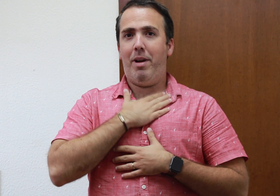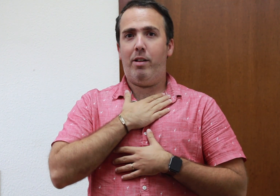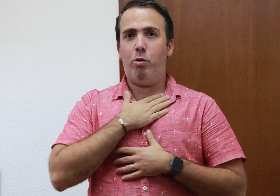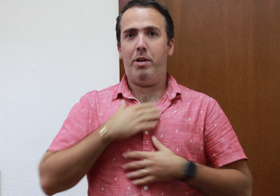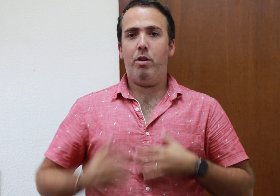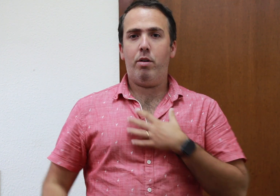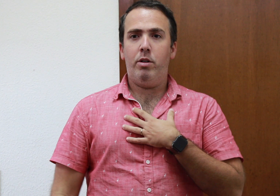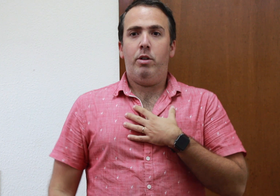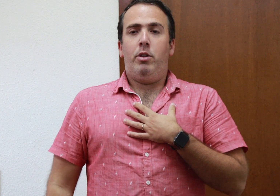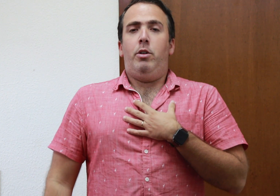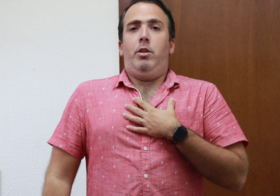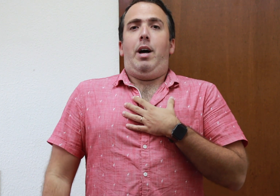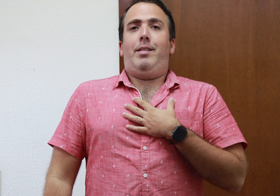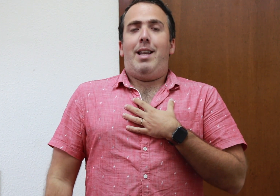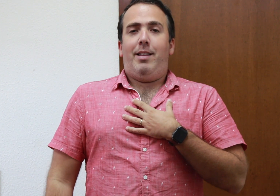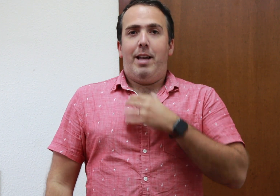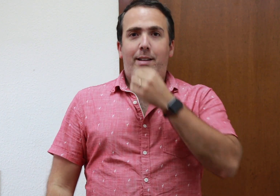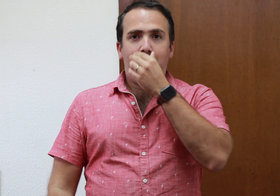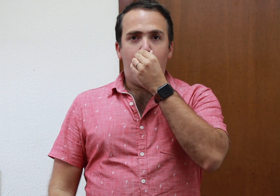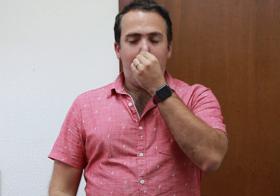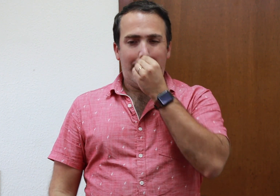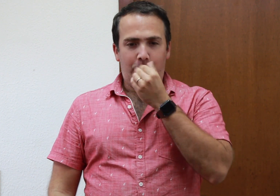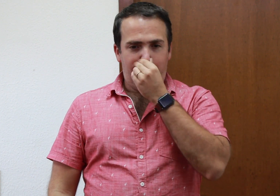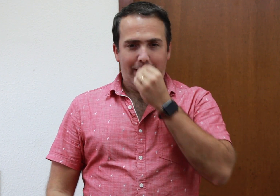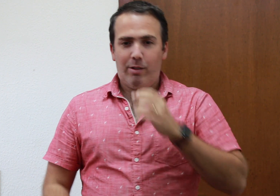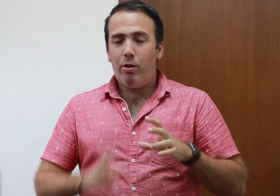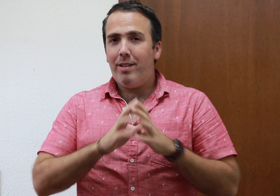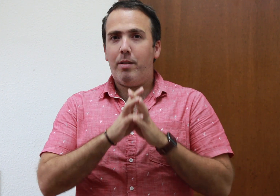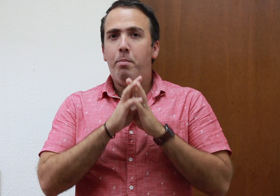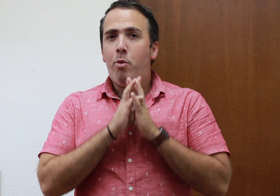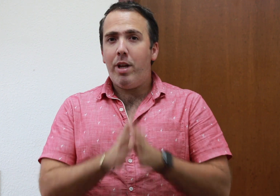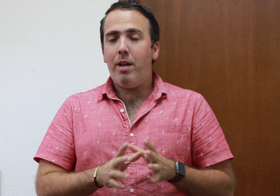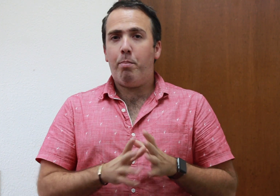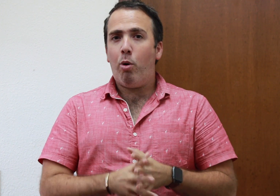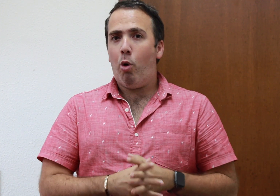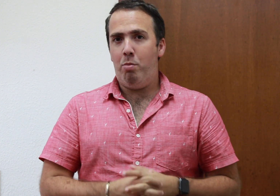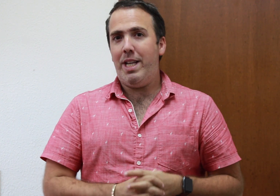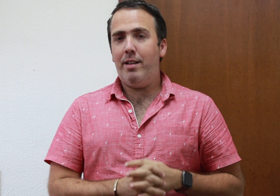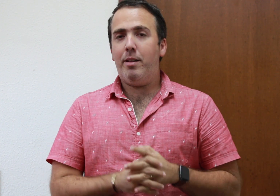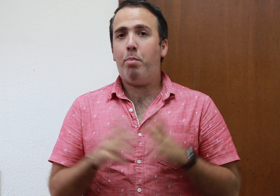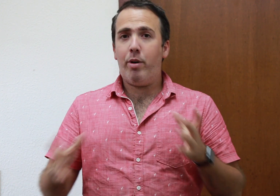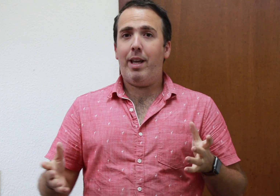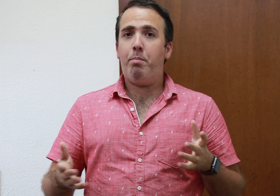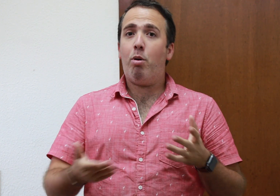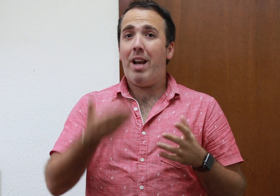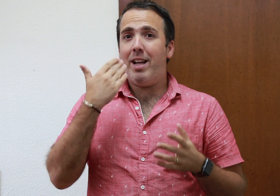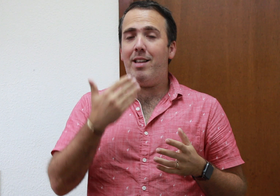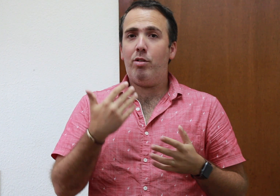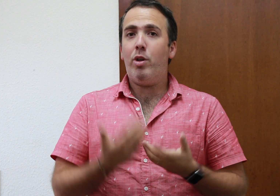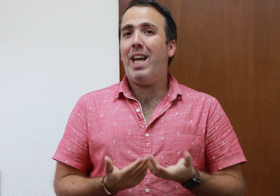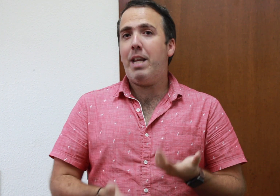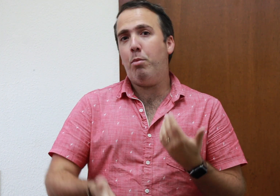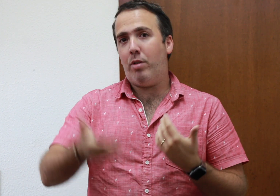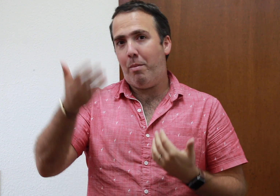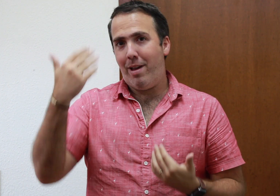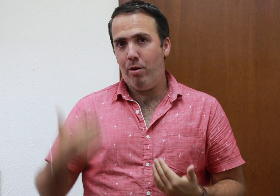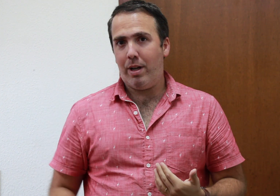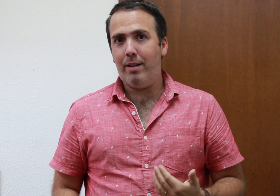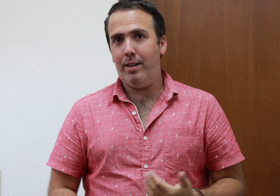parte superior, hacer este movimiento. Esto es muy poco conveniente porque por la nariz no ingerimos la mayor cantidad